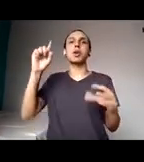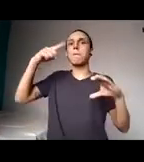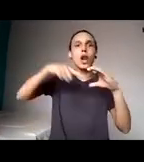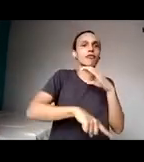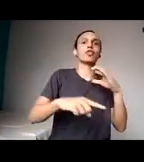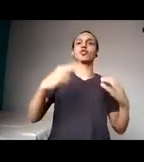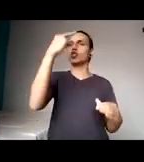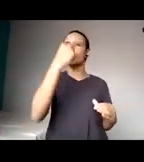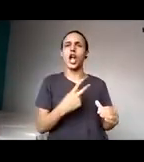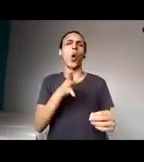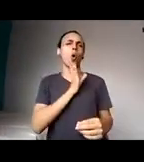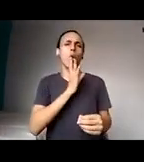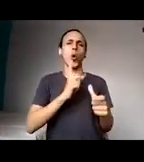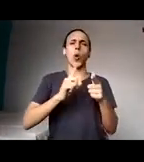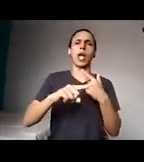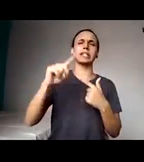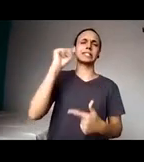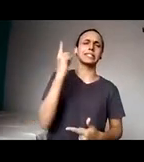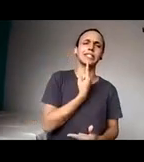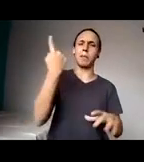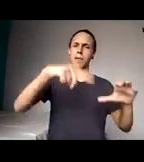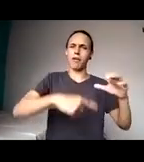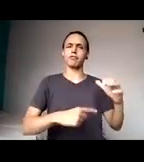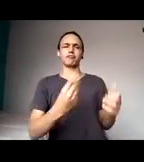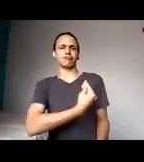vivem no mundo dos autistas e por aí vai.